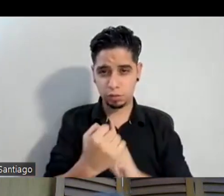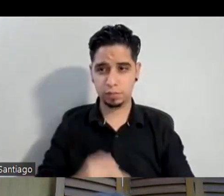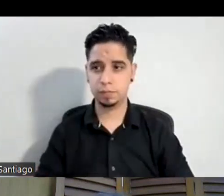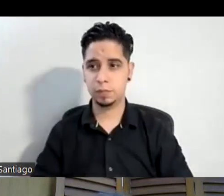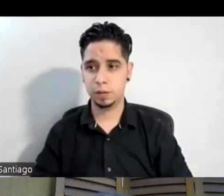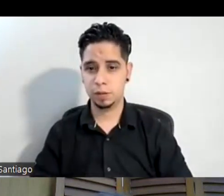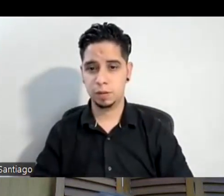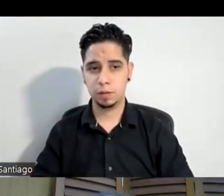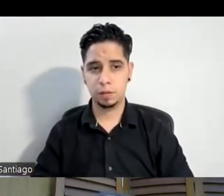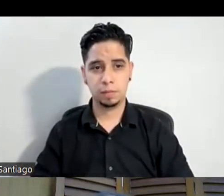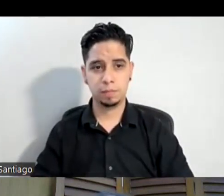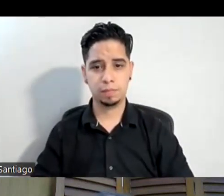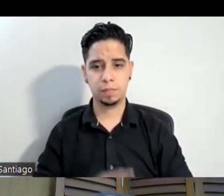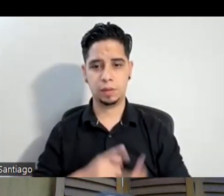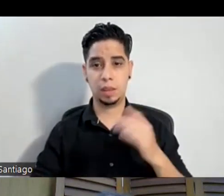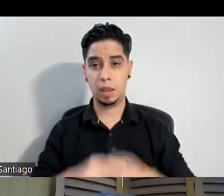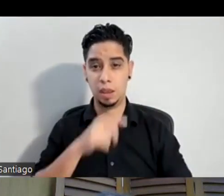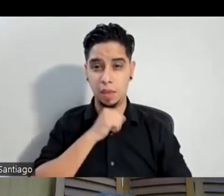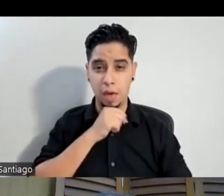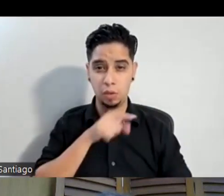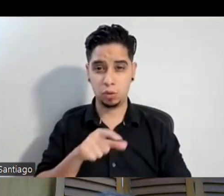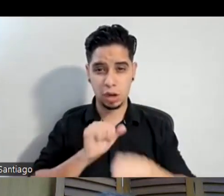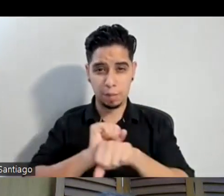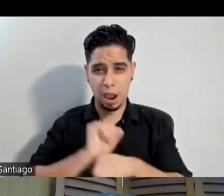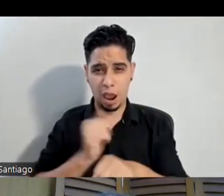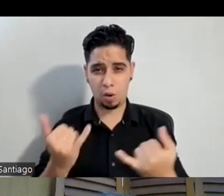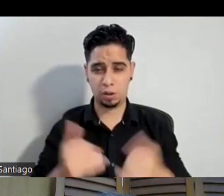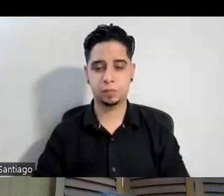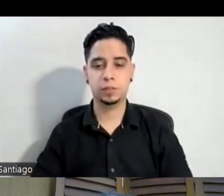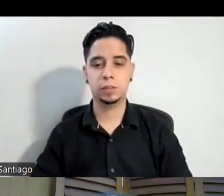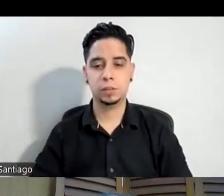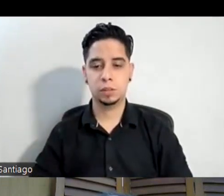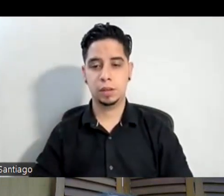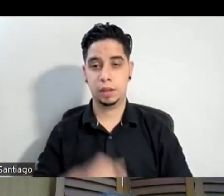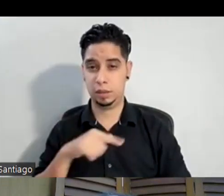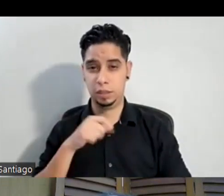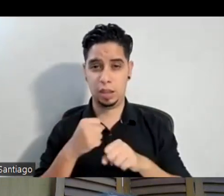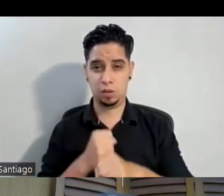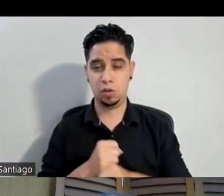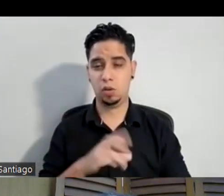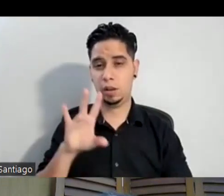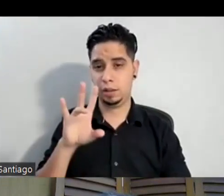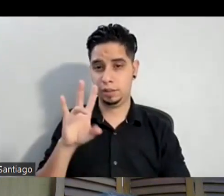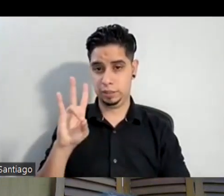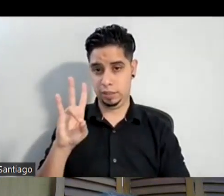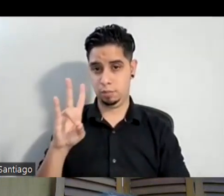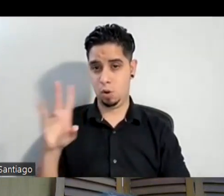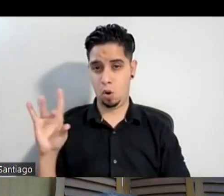¿qué edades tú estás dando ahora? ahora mismo este año estoy dando séptimo octavo diez once y doce